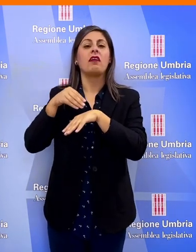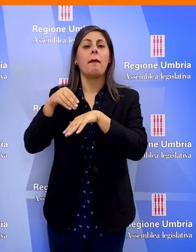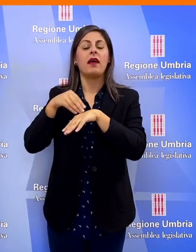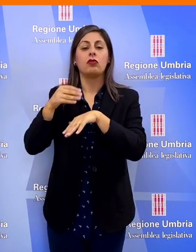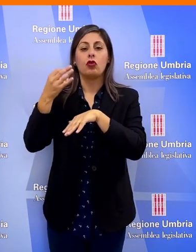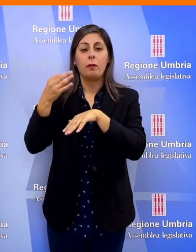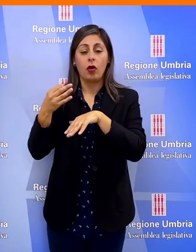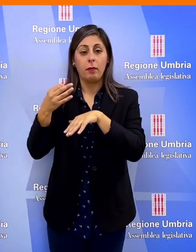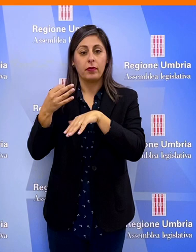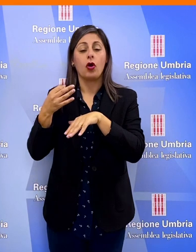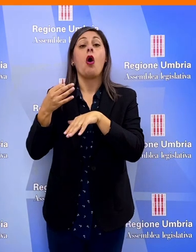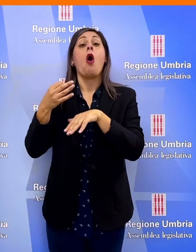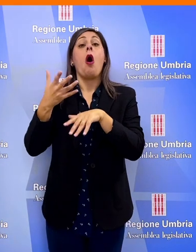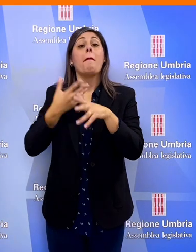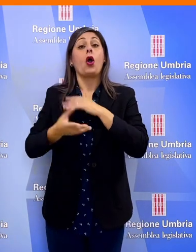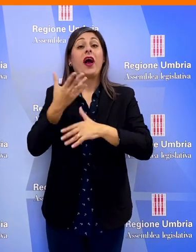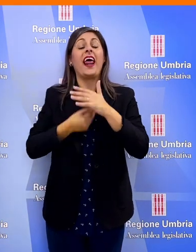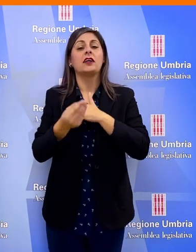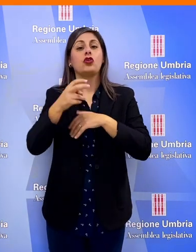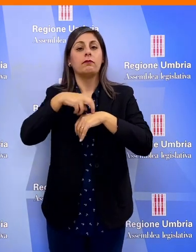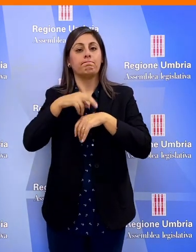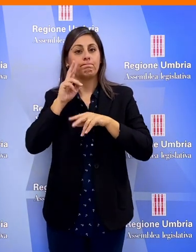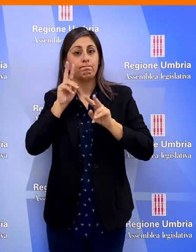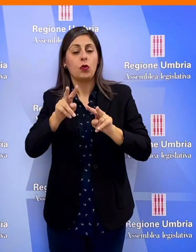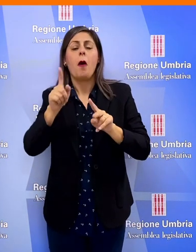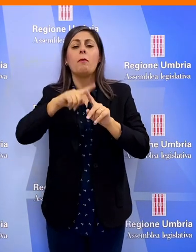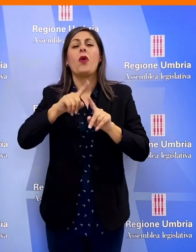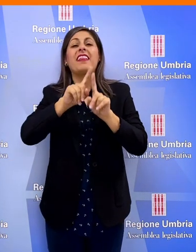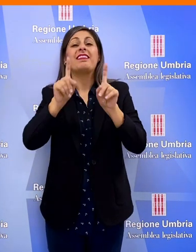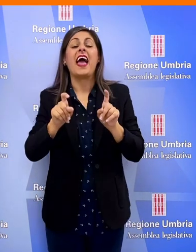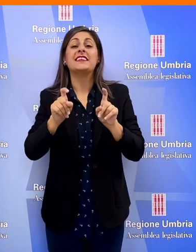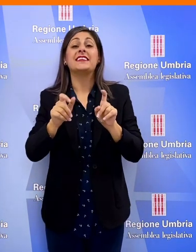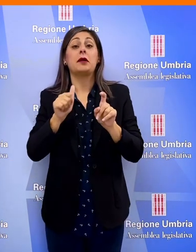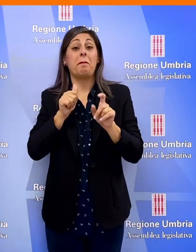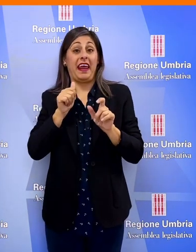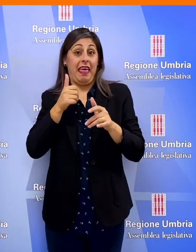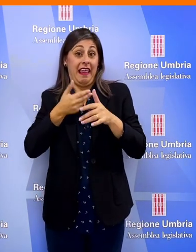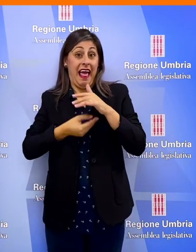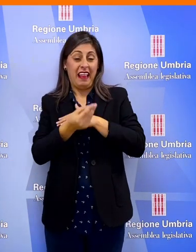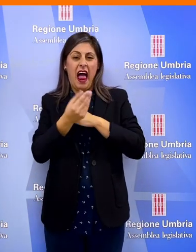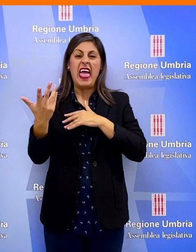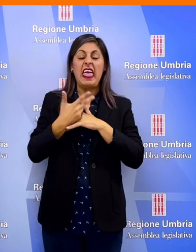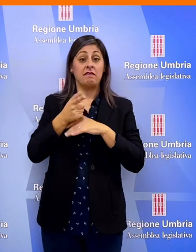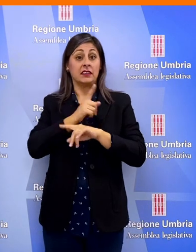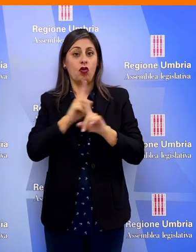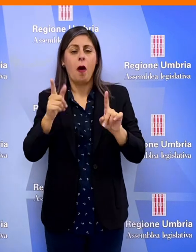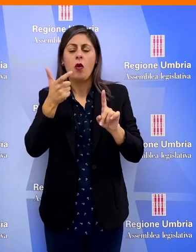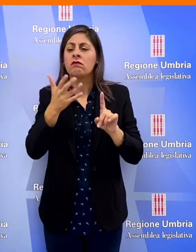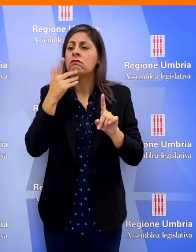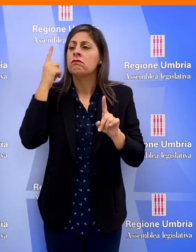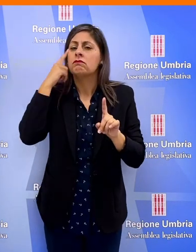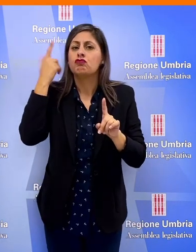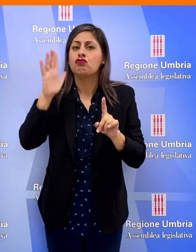la procreazione medicalmente assistita e test prenatali non invasivi per conoscere se tutto quanto è stato